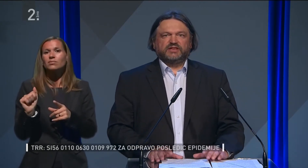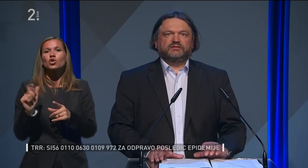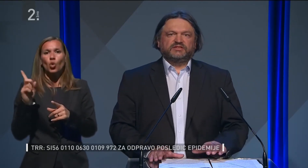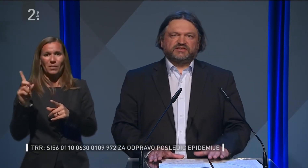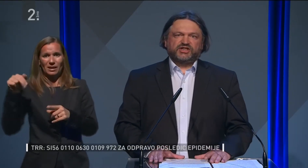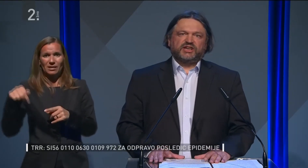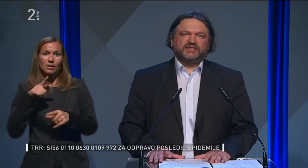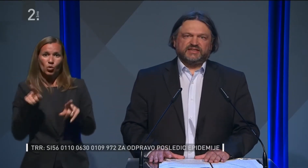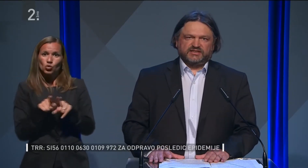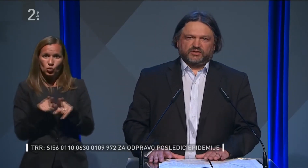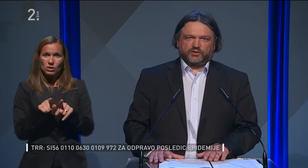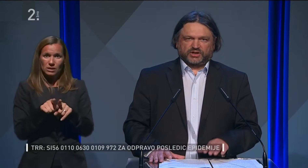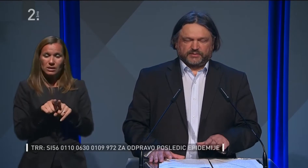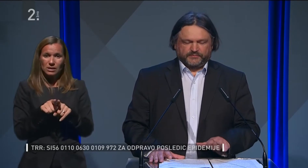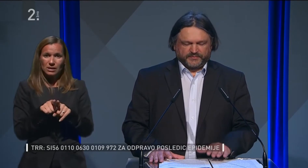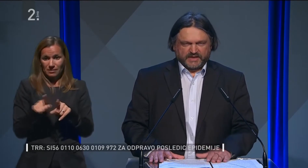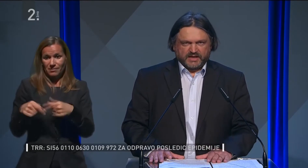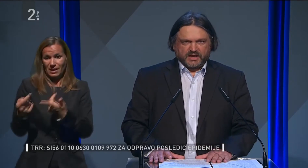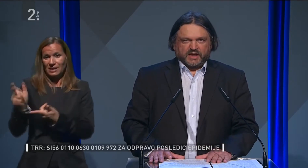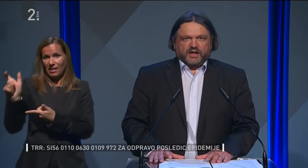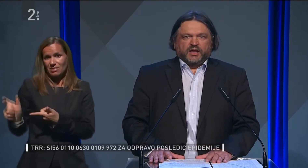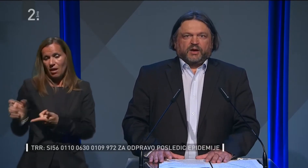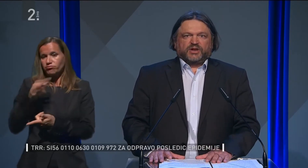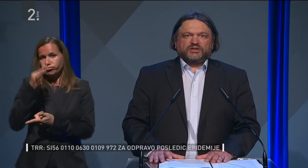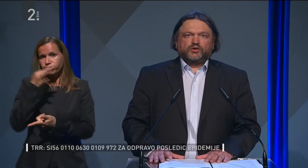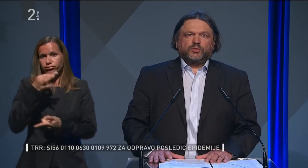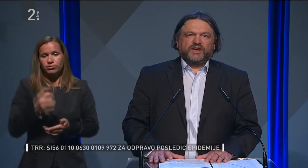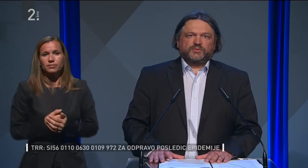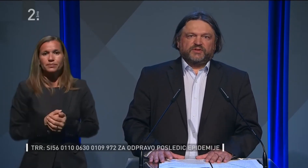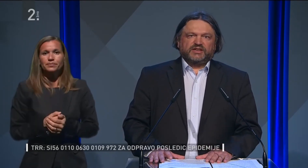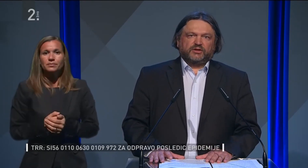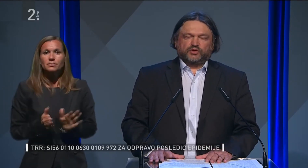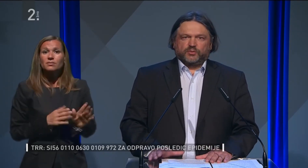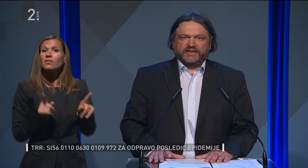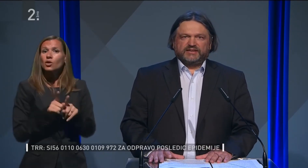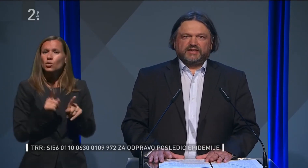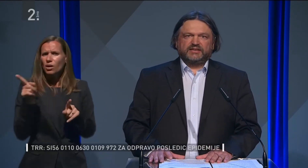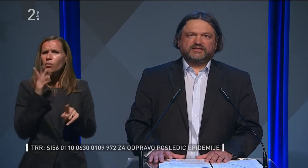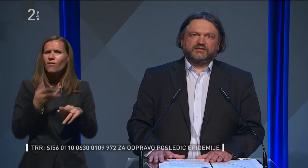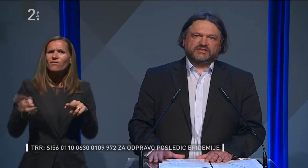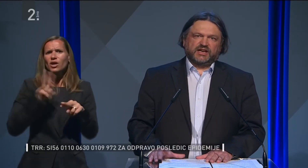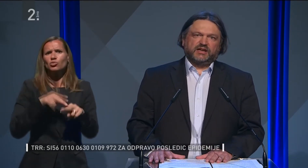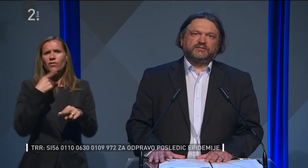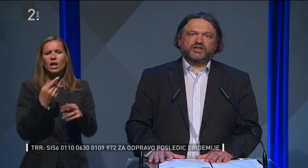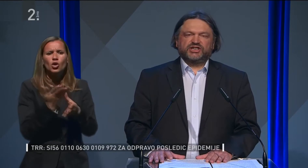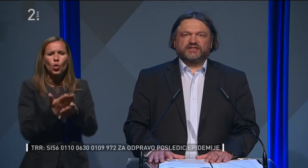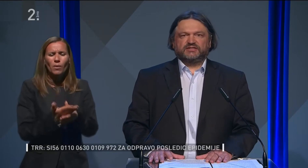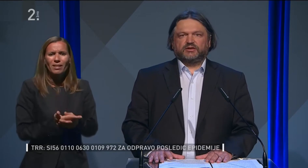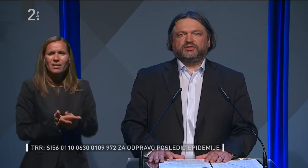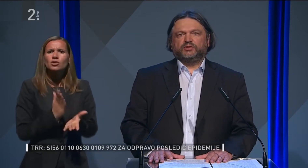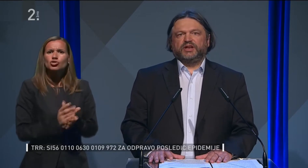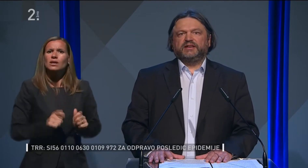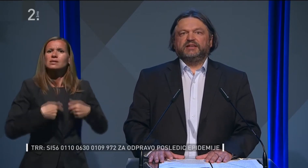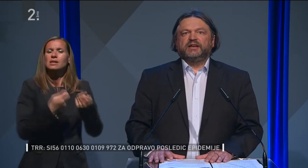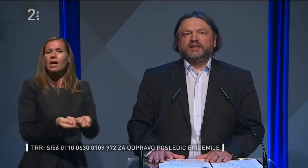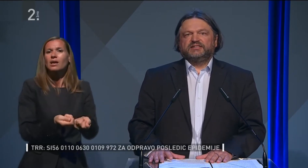ki bo tudi seveda, kot ste slišali, naslednja govorka. Prav tako bo več povedala o dokumenti, ki sta jo izdala raširjen